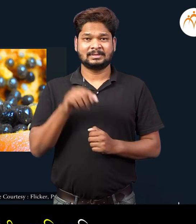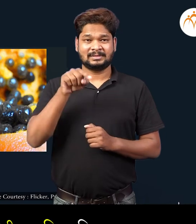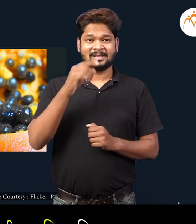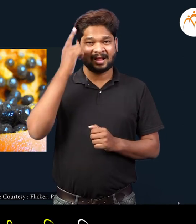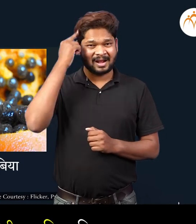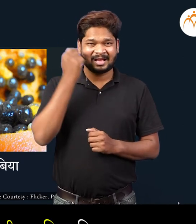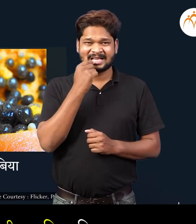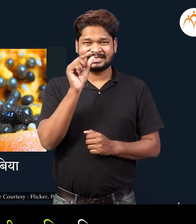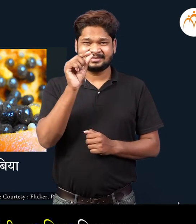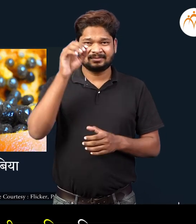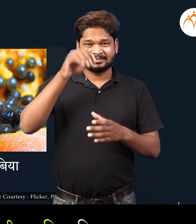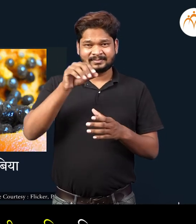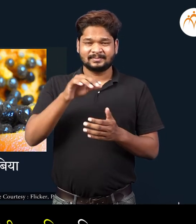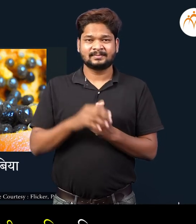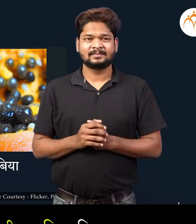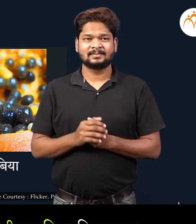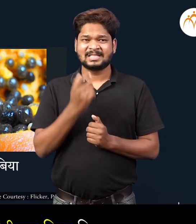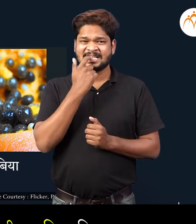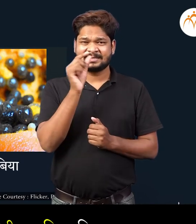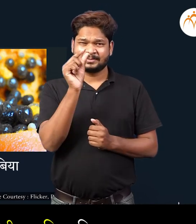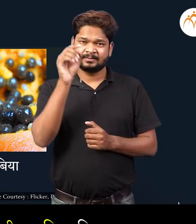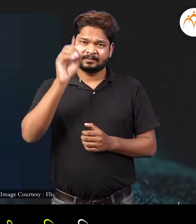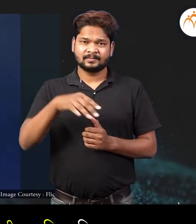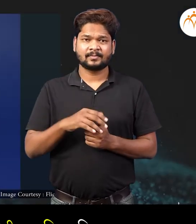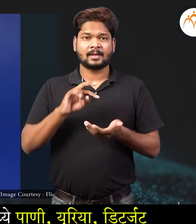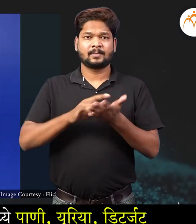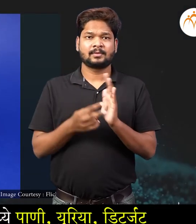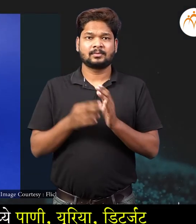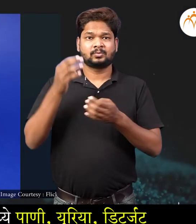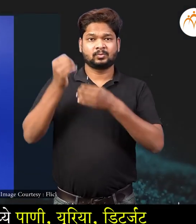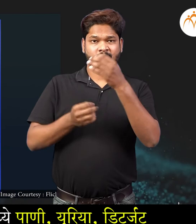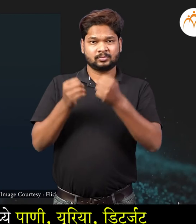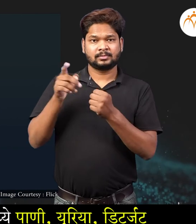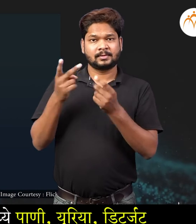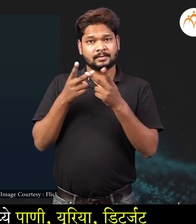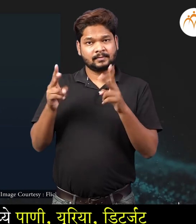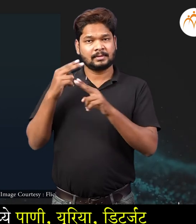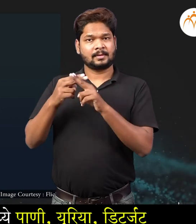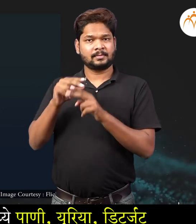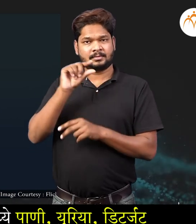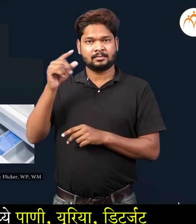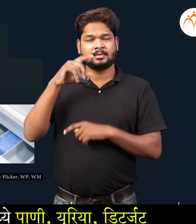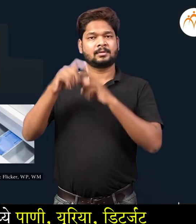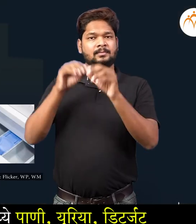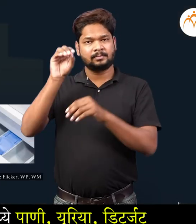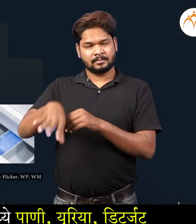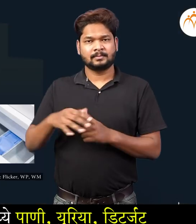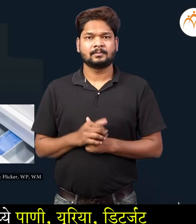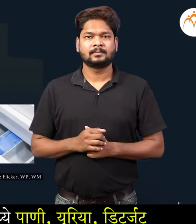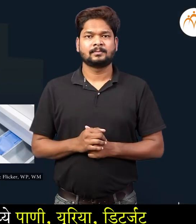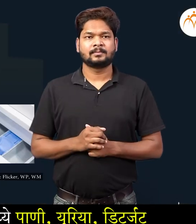पपवीचर बियान मधे काली मिरी छा बियान मिसरतात। अपली देशात नहमी दुधा मधे पाणी, यूरिया,